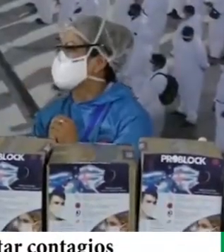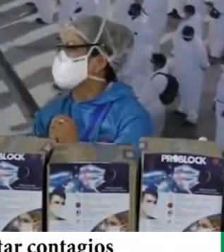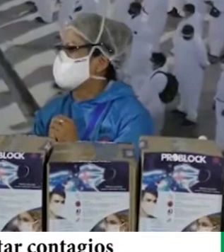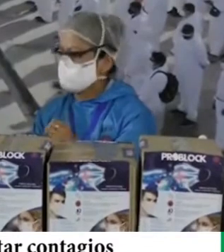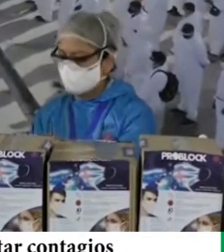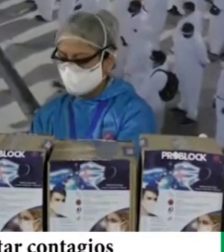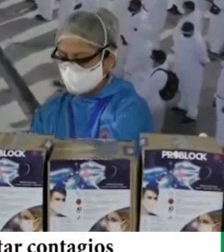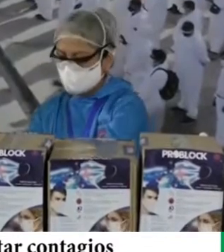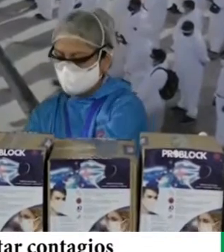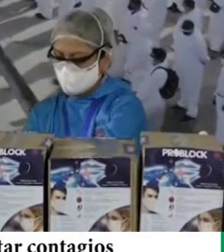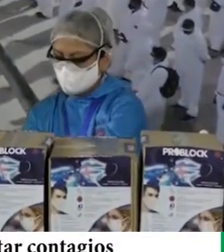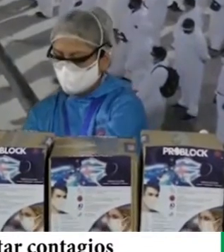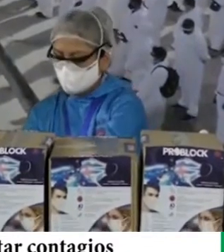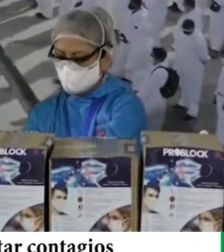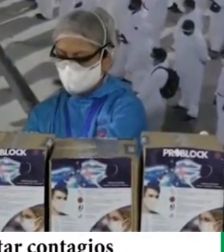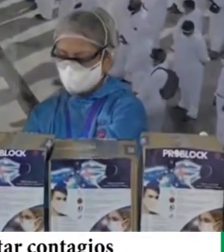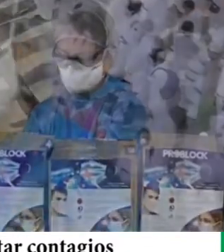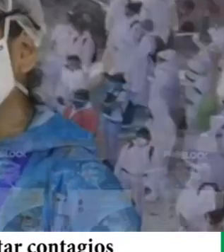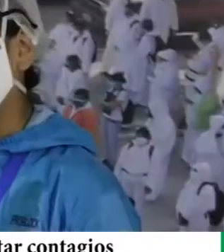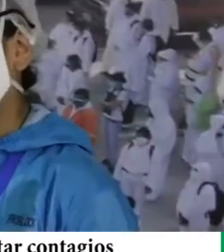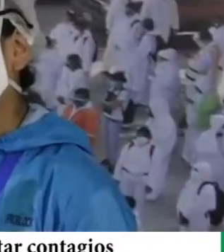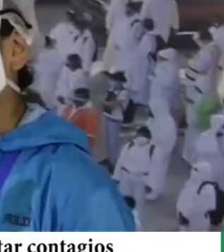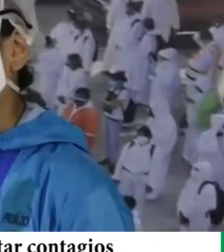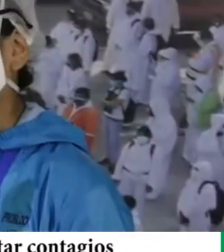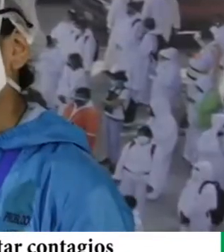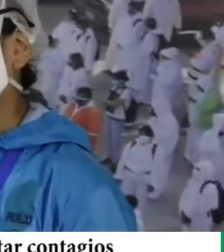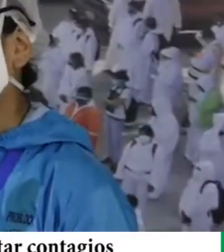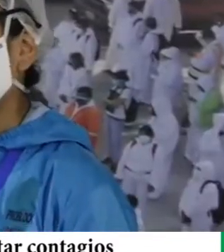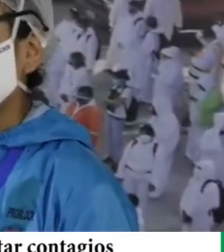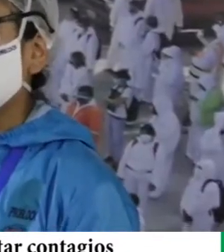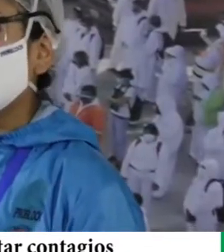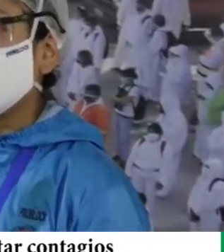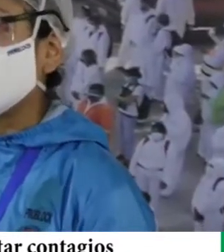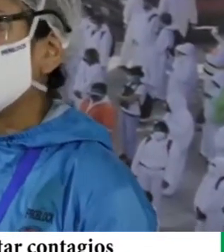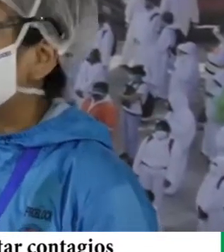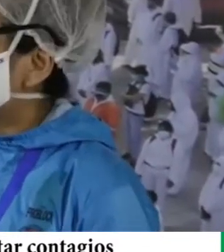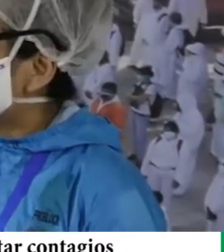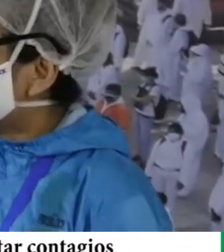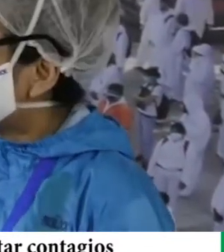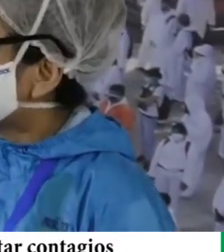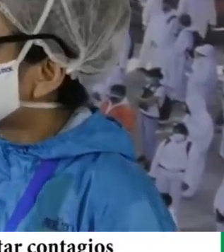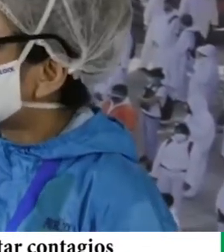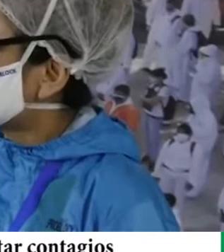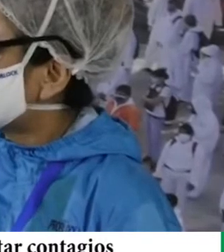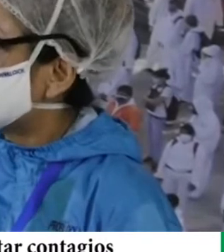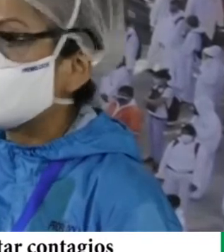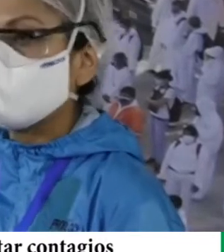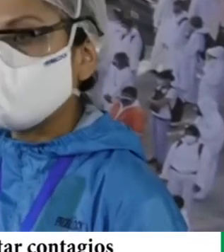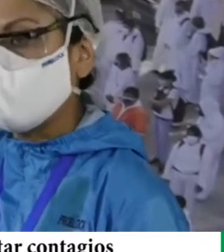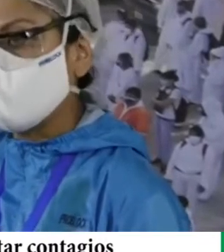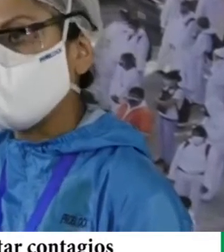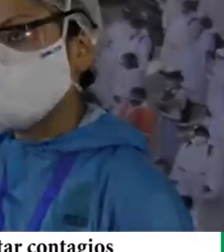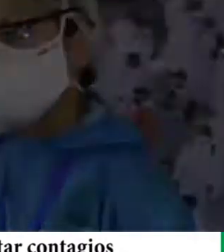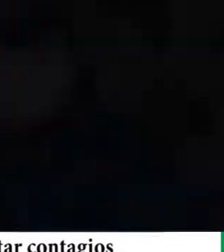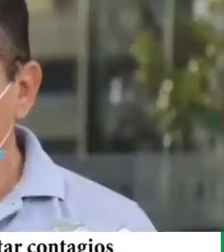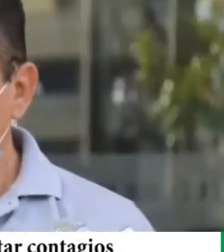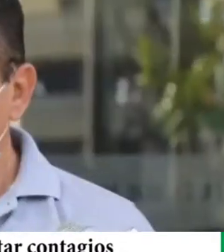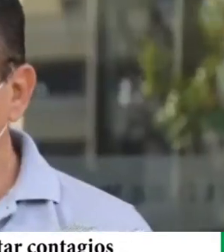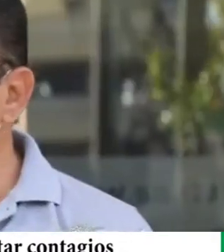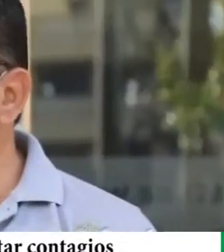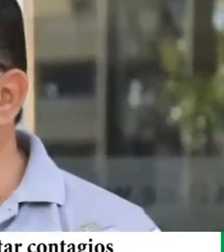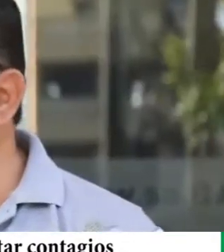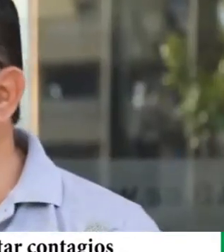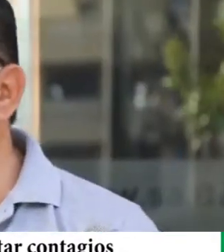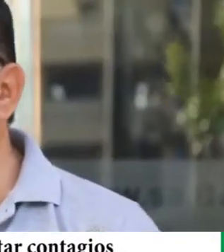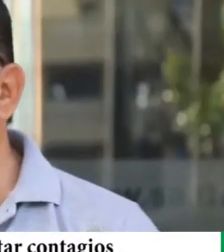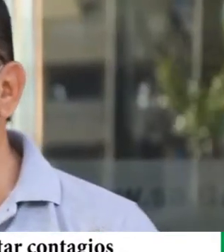con tecnología ProBlock. La única en Bolivia que trae la protección antiviral, antibacterial y antifluido. La